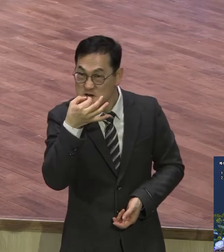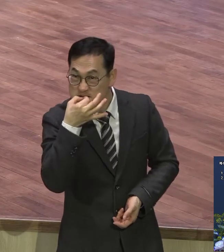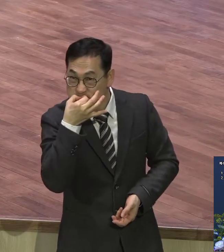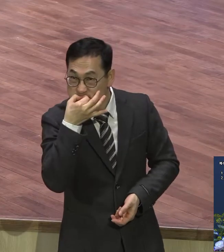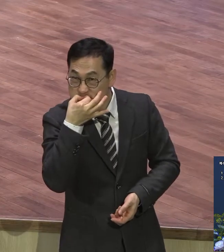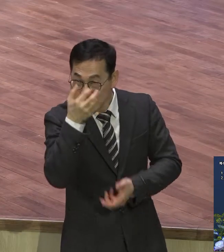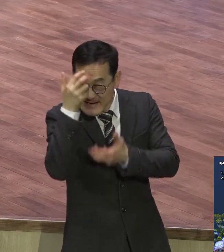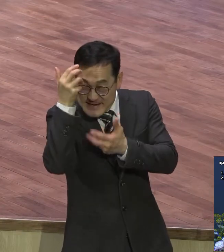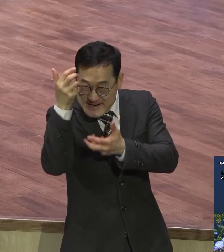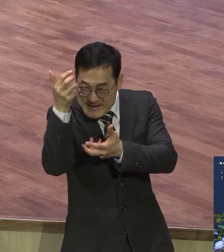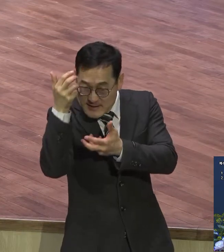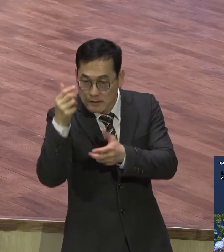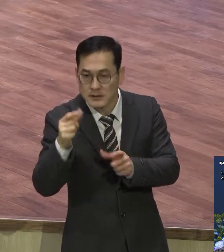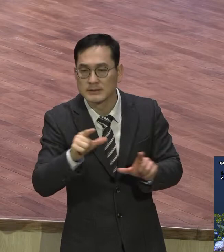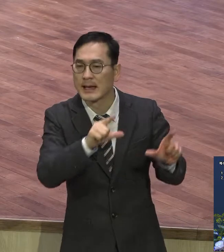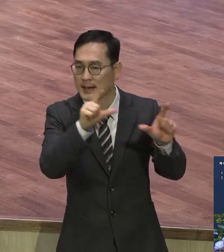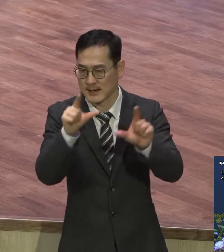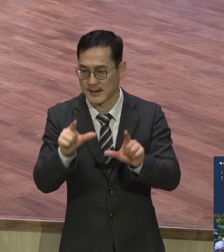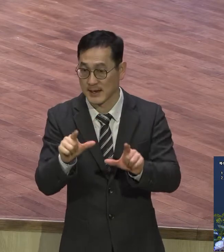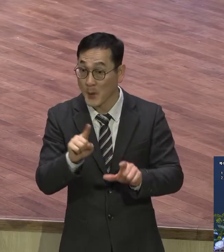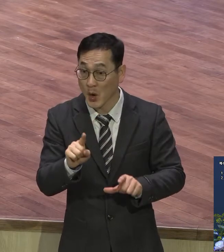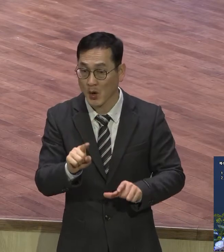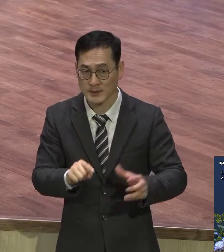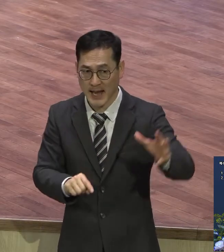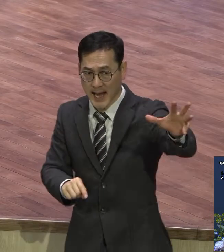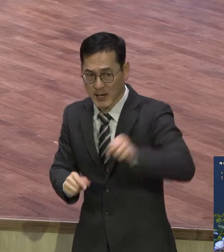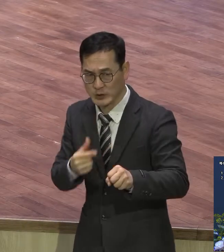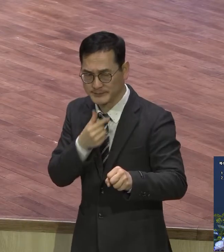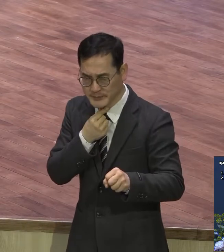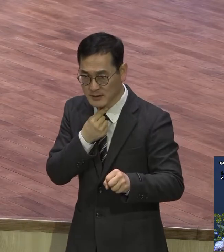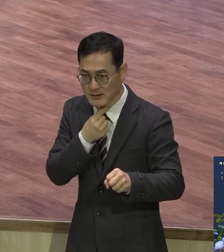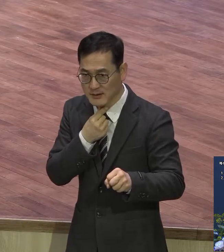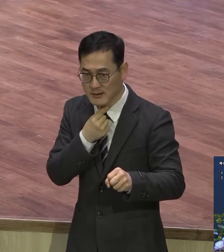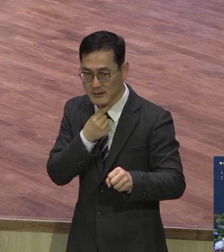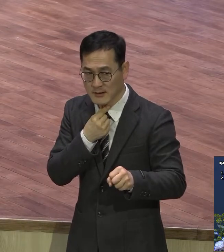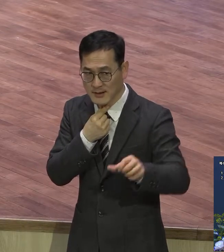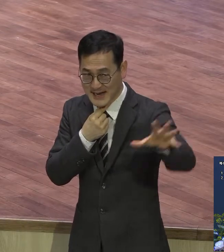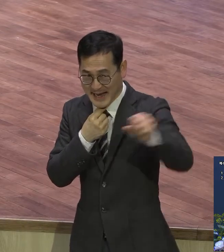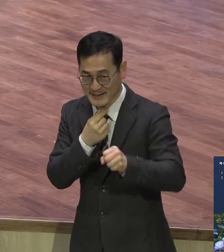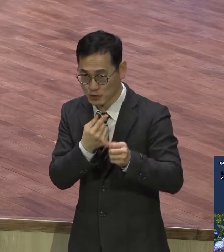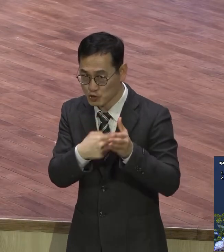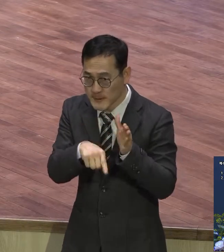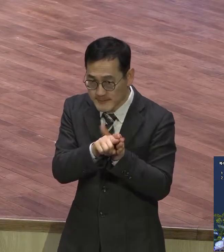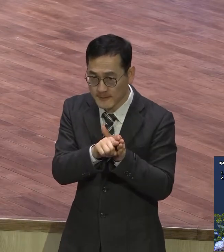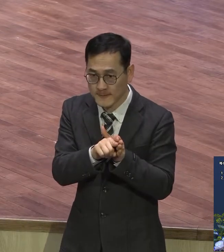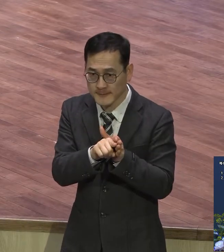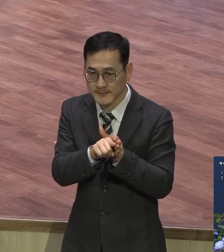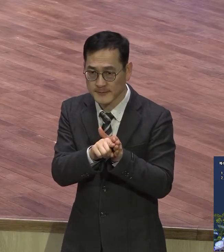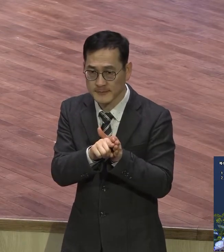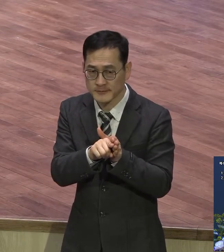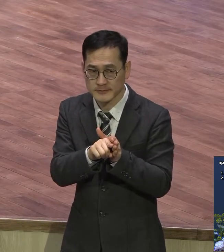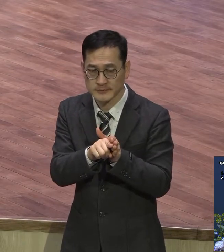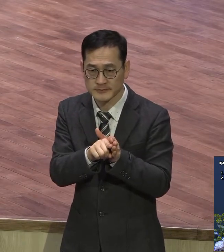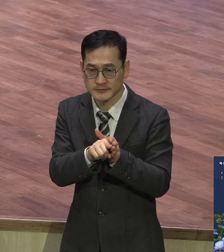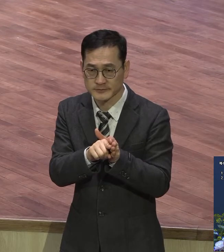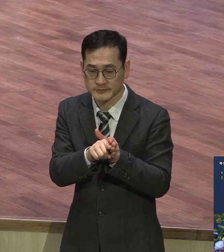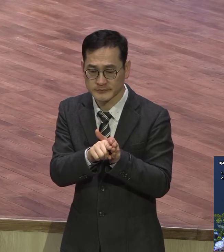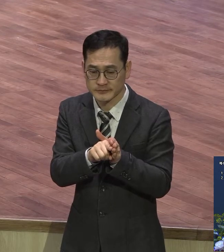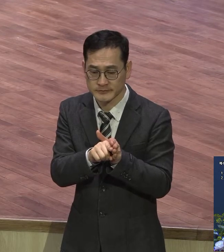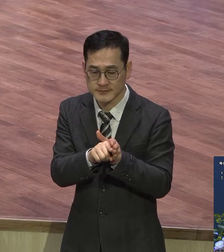갖고 싶은 것을 추구 하기 위해서 그게 올인해서